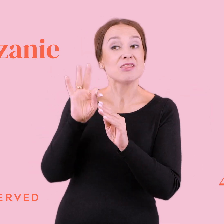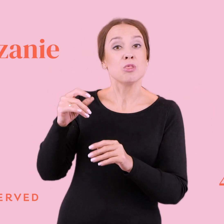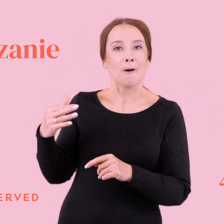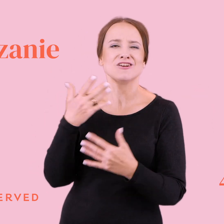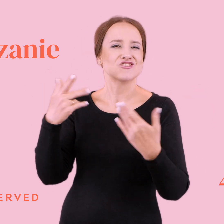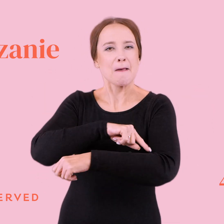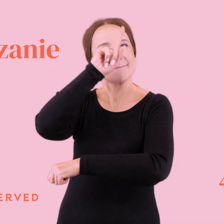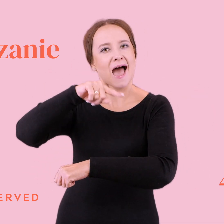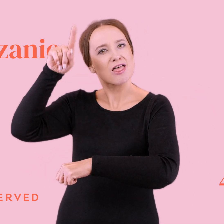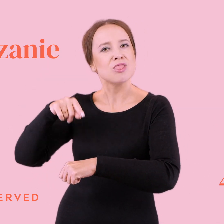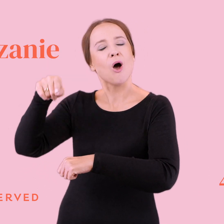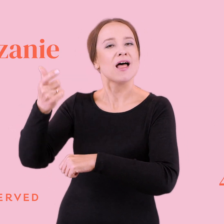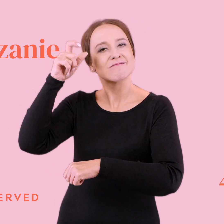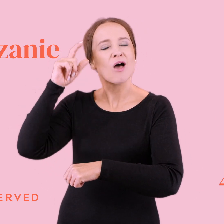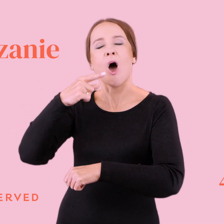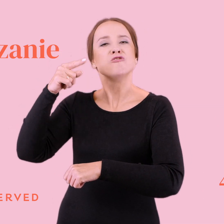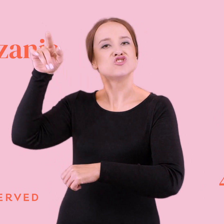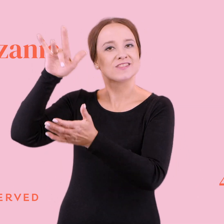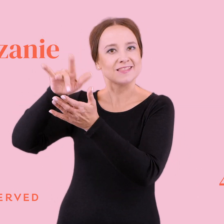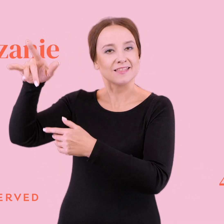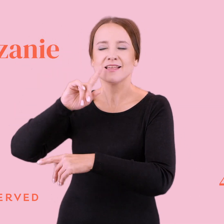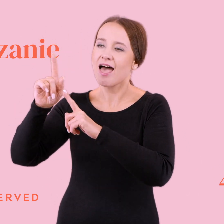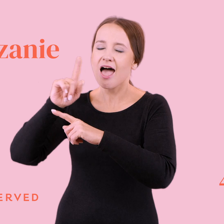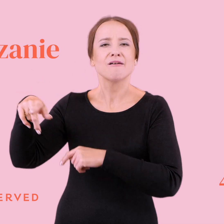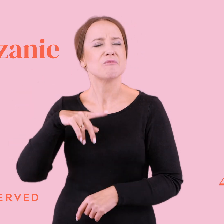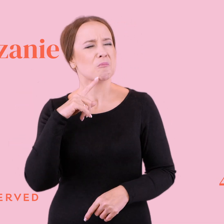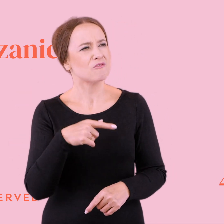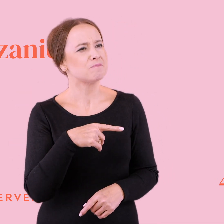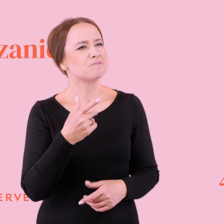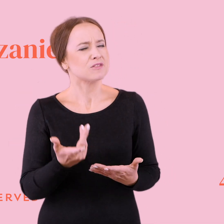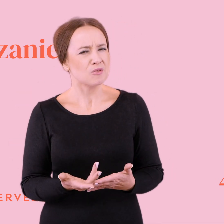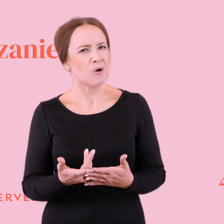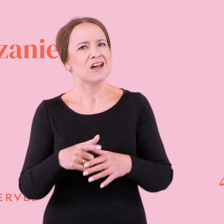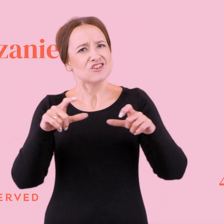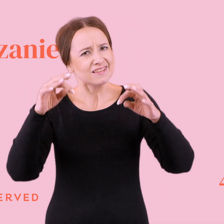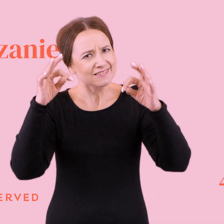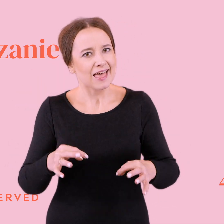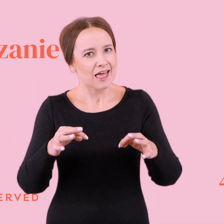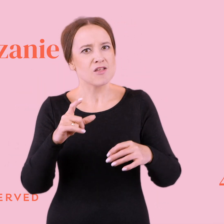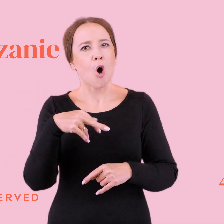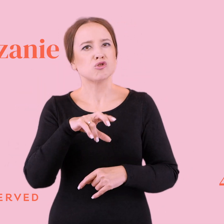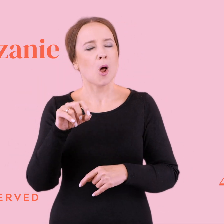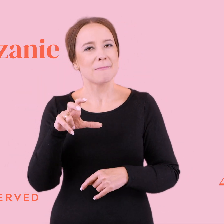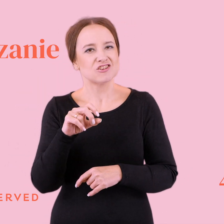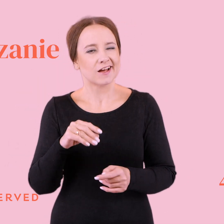w McDonaldzie przy dworcu w Olsztynie. A on mówi, no po dobro ci się nie da, Czas zacząć odrobaczanie. I ja na to,